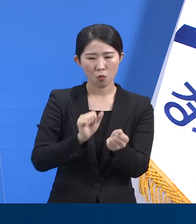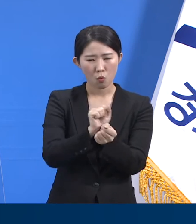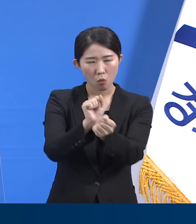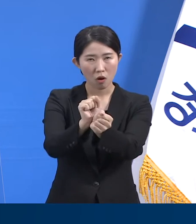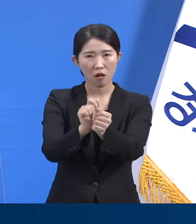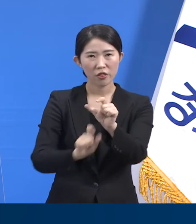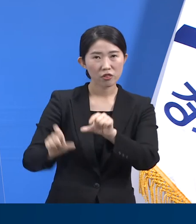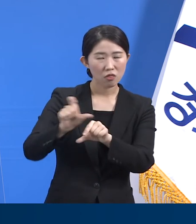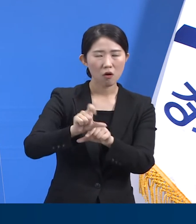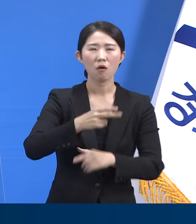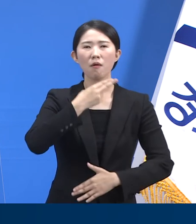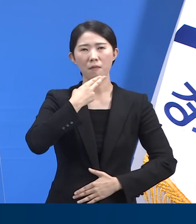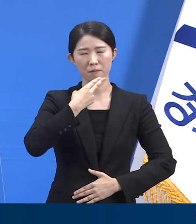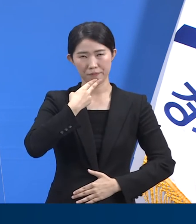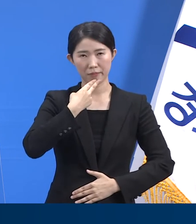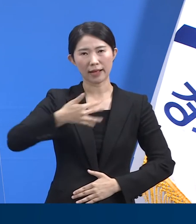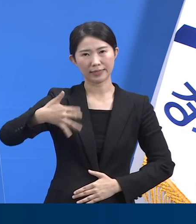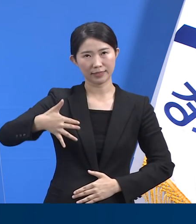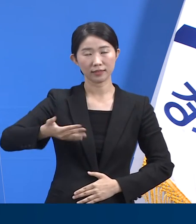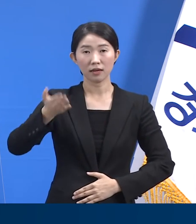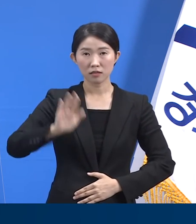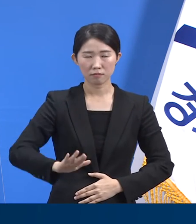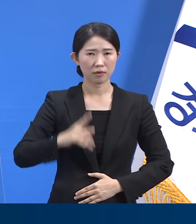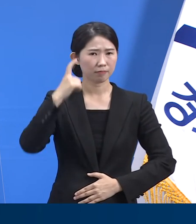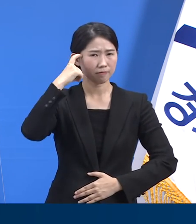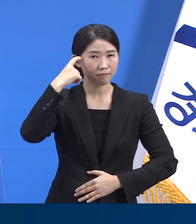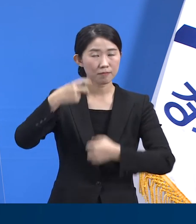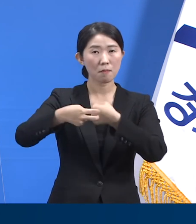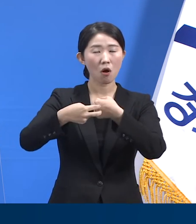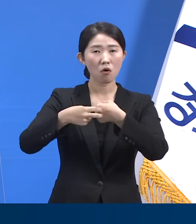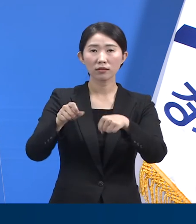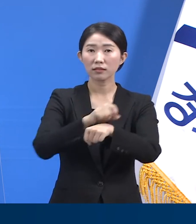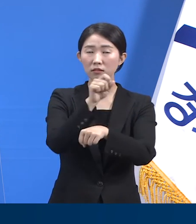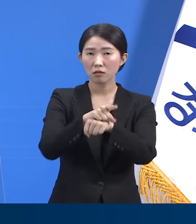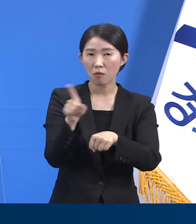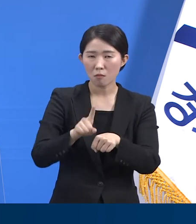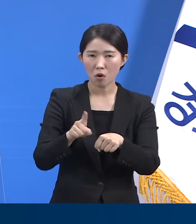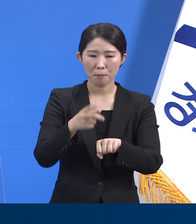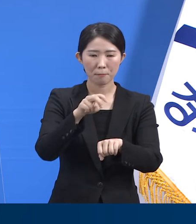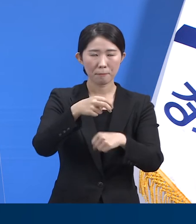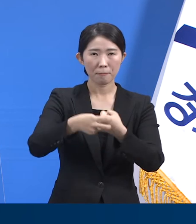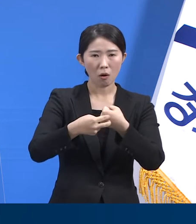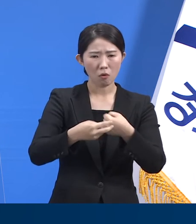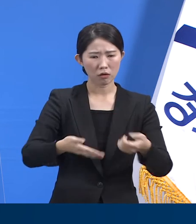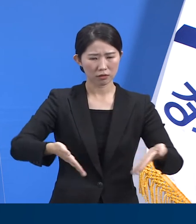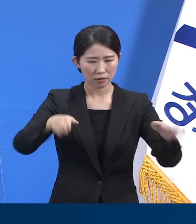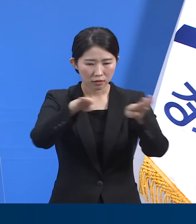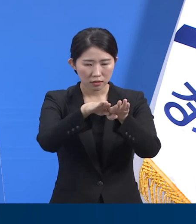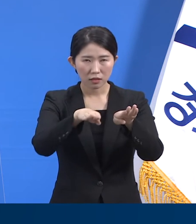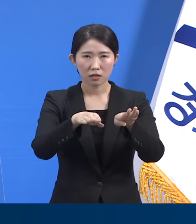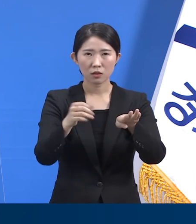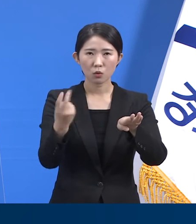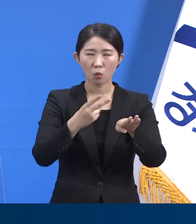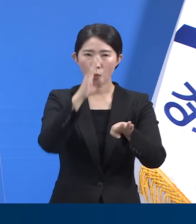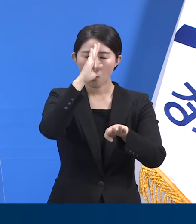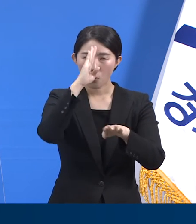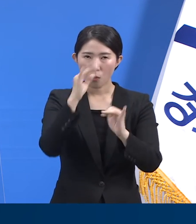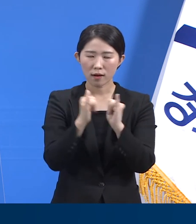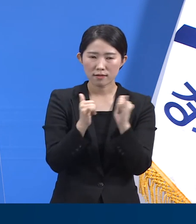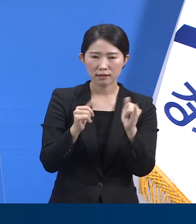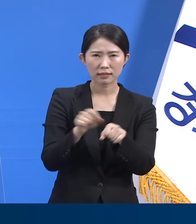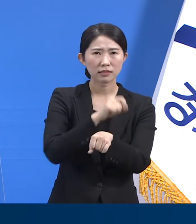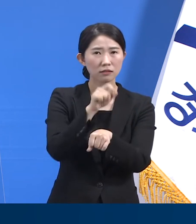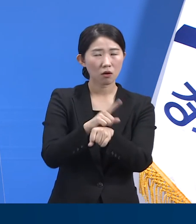않습니다. 정신의료기관의 경우 병동구조나 환자분들의 특성상 감염 확산을